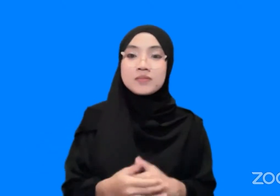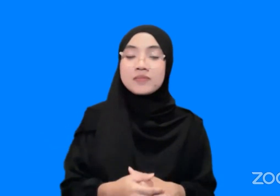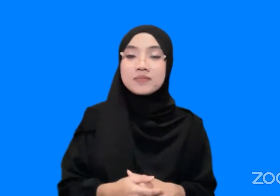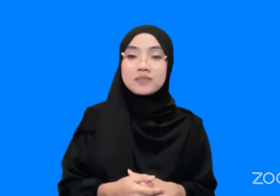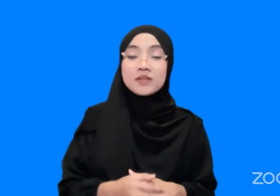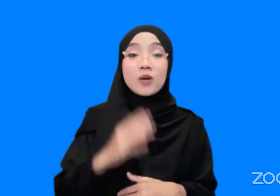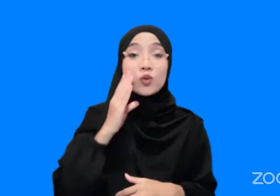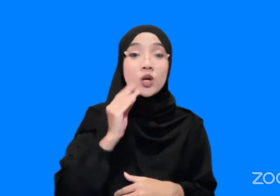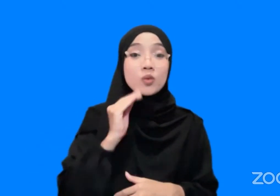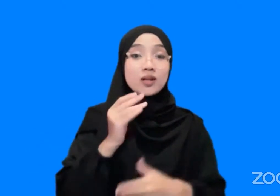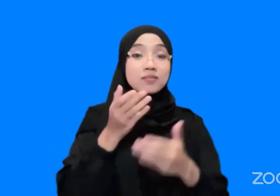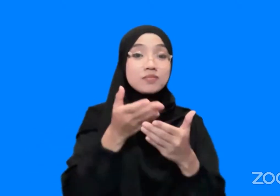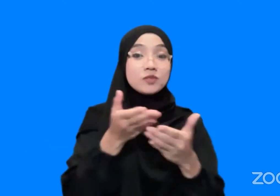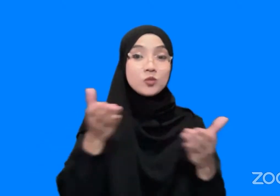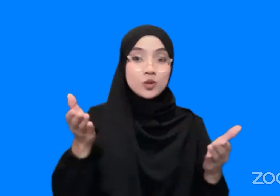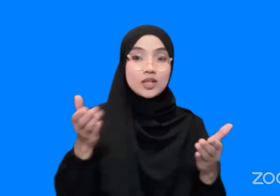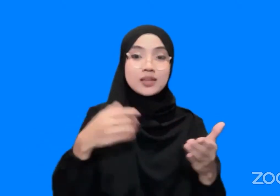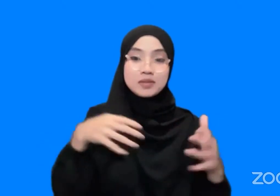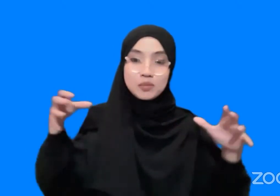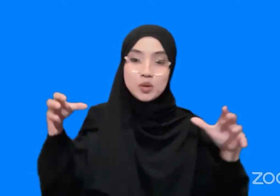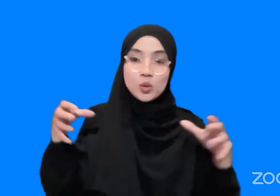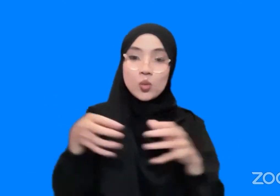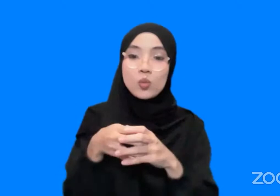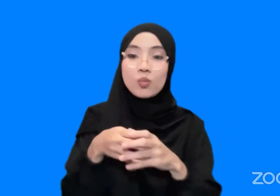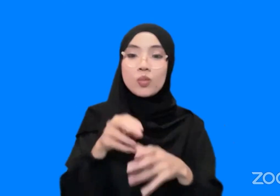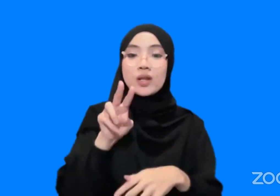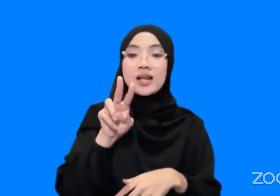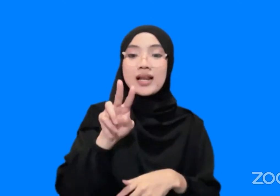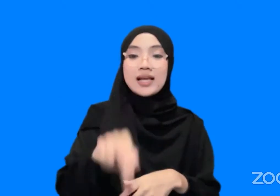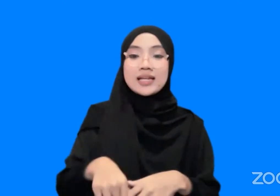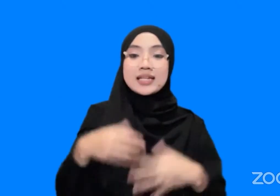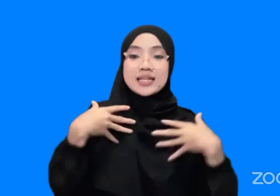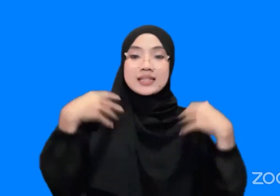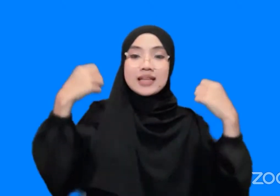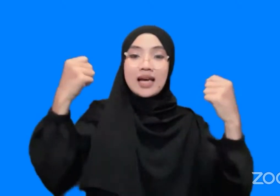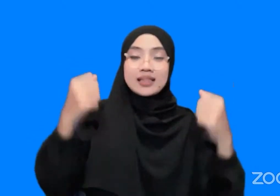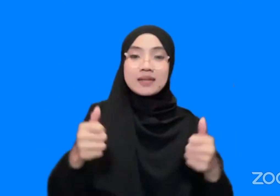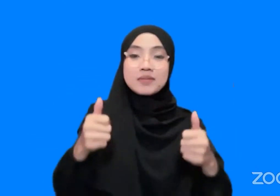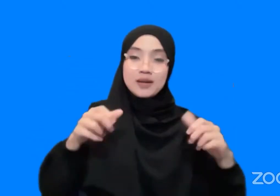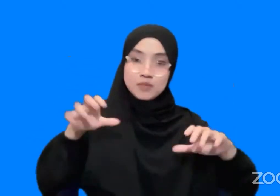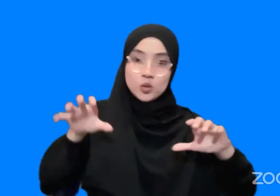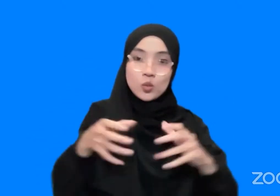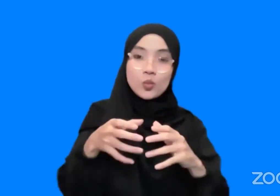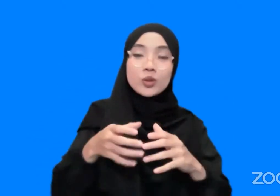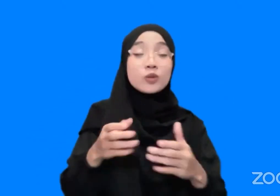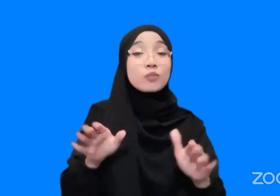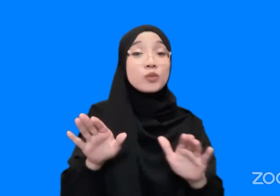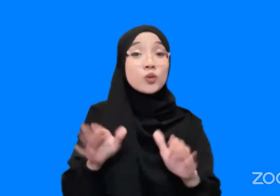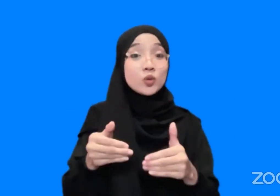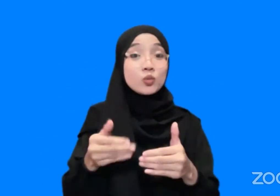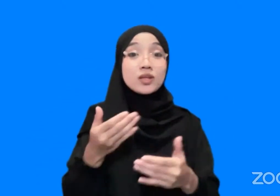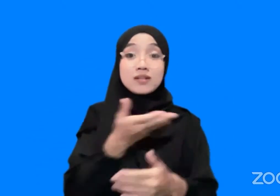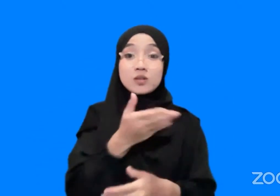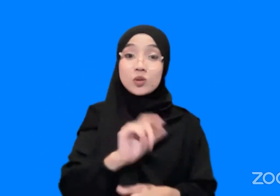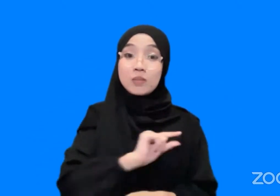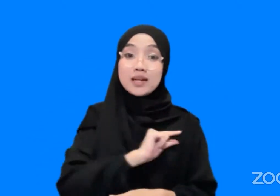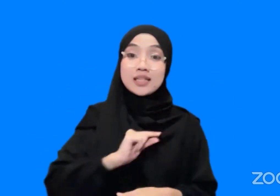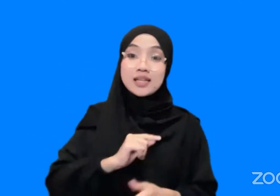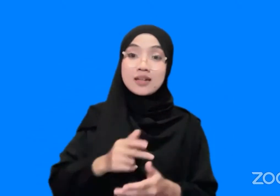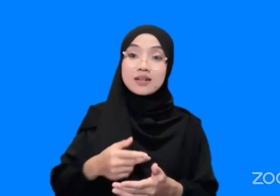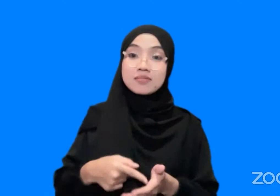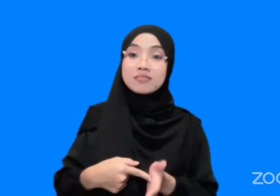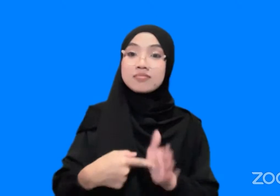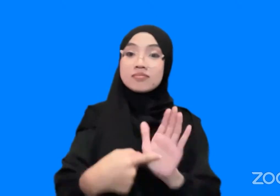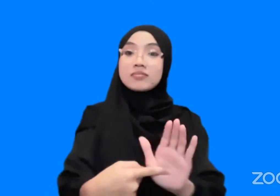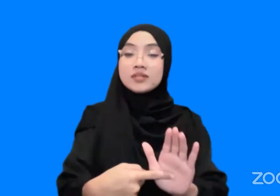semoga semoga kita bisa berkumpul lagi dan diberi kesehatan untuk bisa berkumpul dan sebagai penutup mungkin dari panitia akan memutarkan jingle